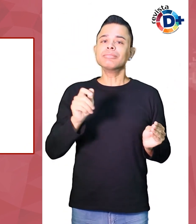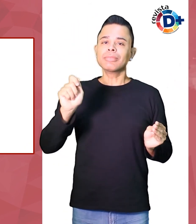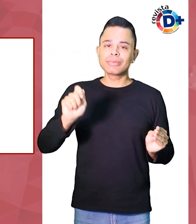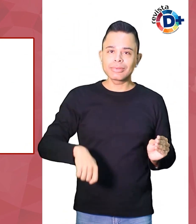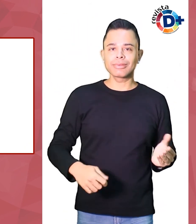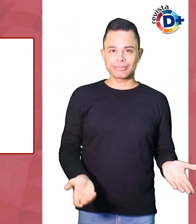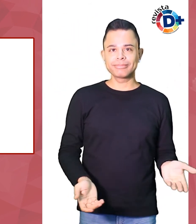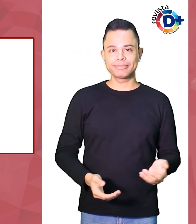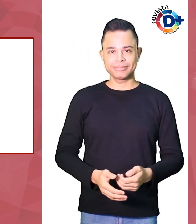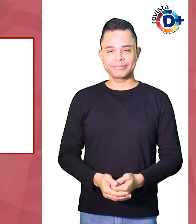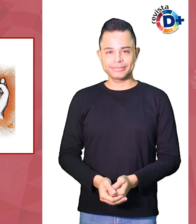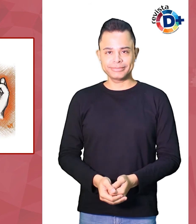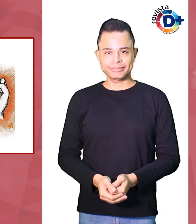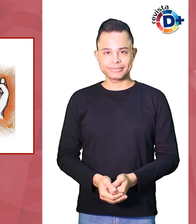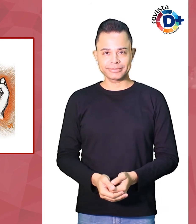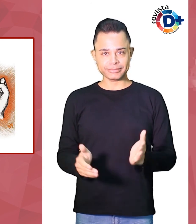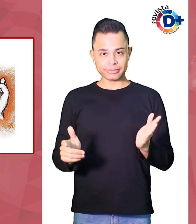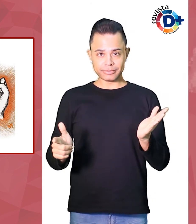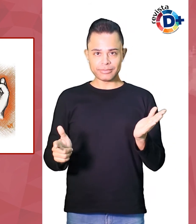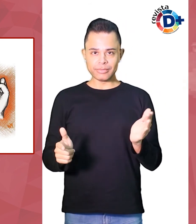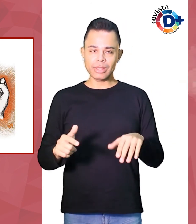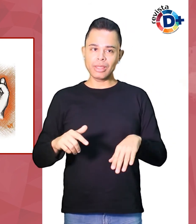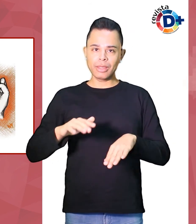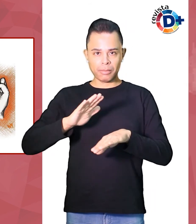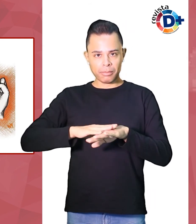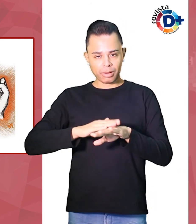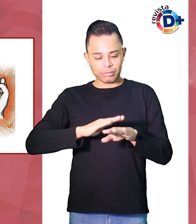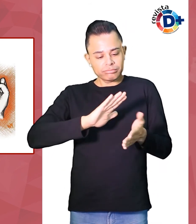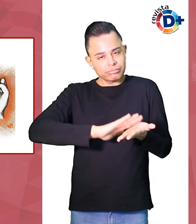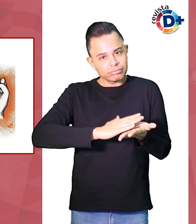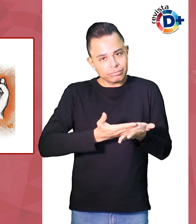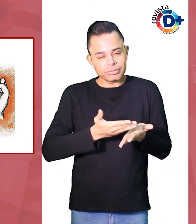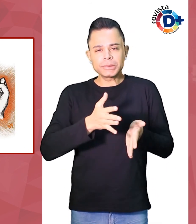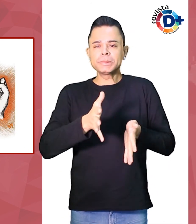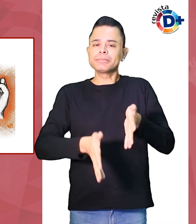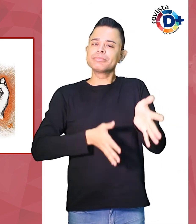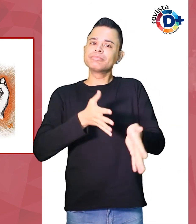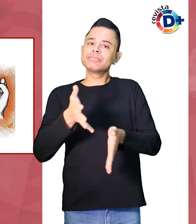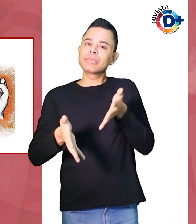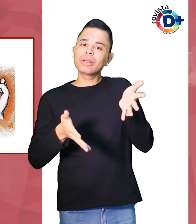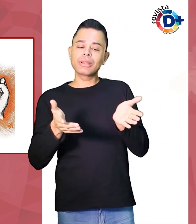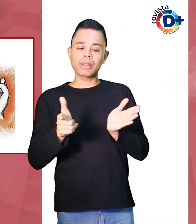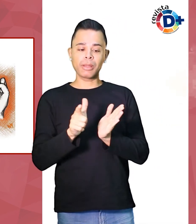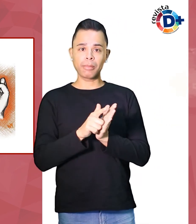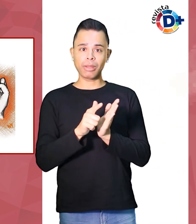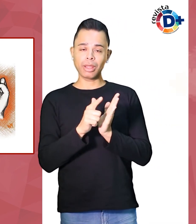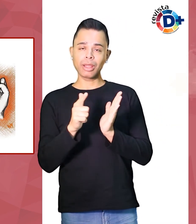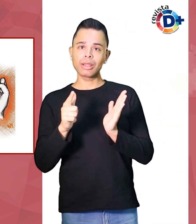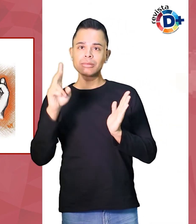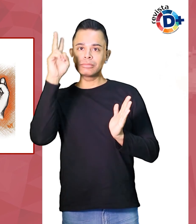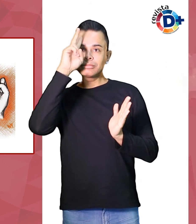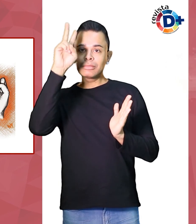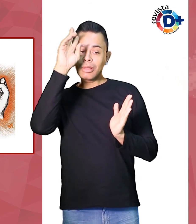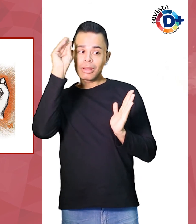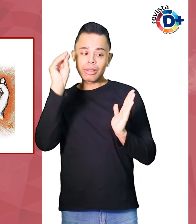O registro da prática permite que o Tios identifique como seu repertório de escolhas